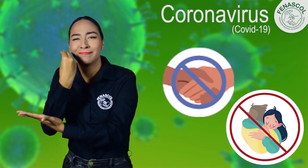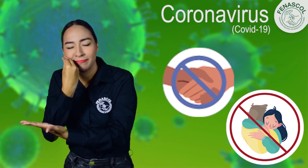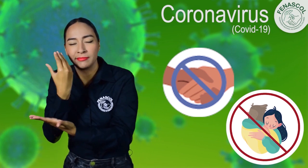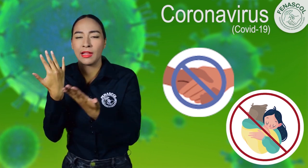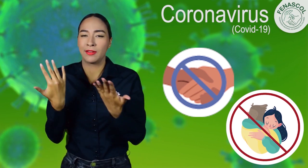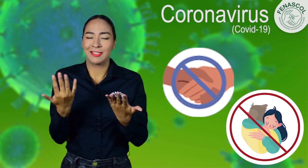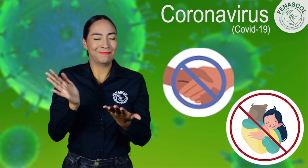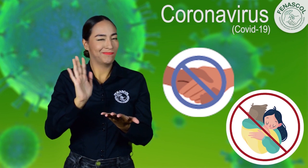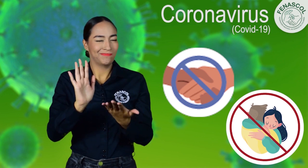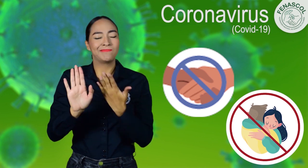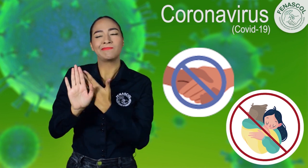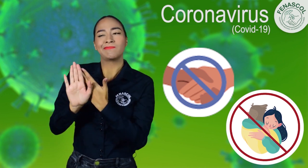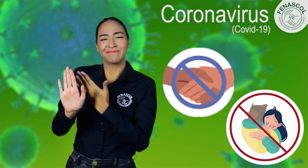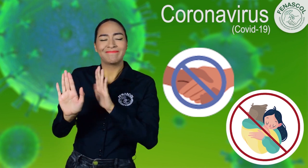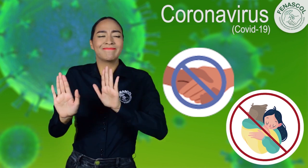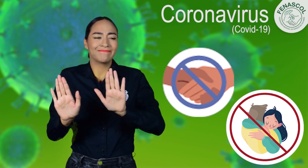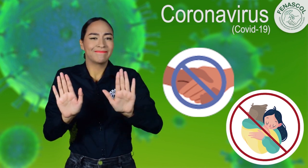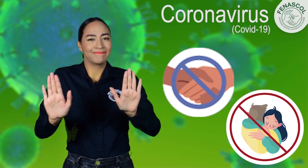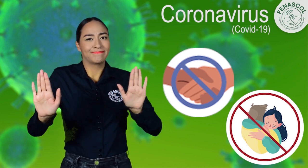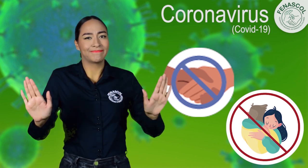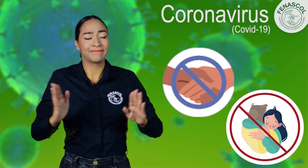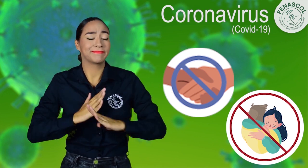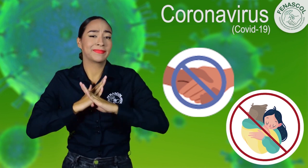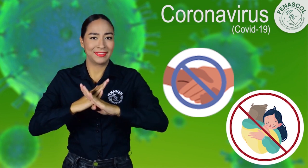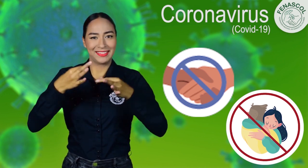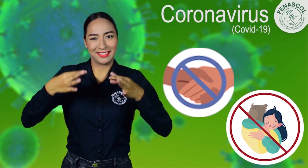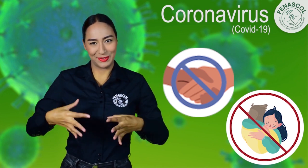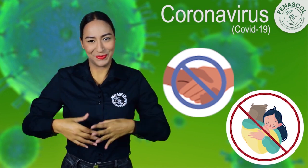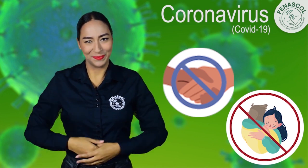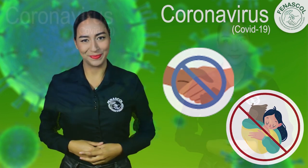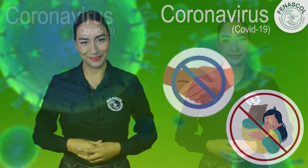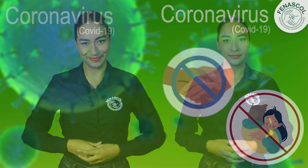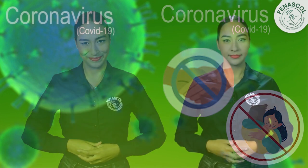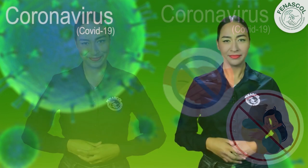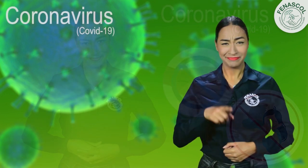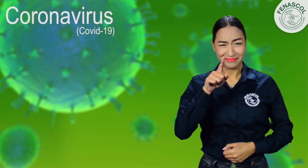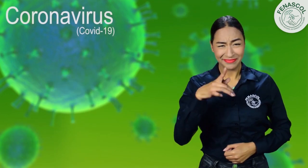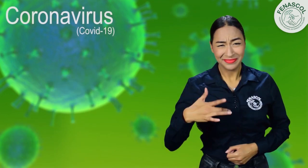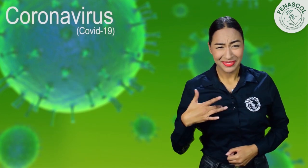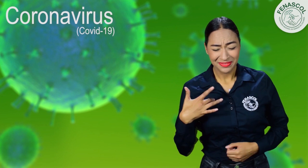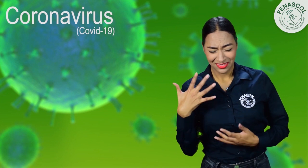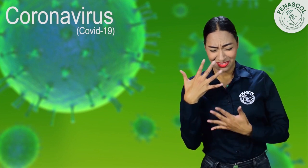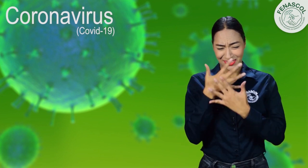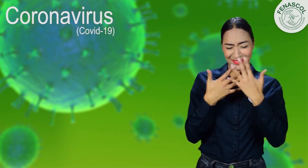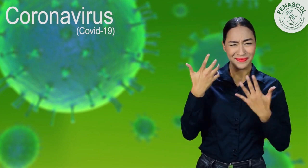Para todos es mejor y más seguro mantener distancia. Si tienes los siguientes